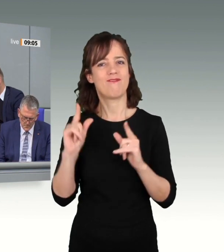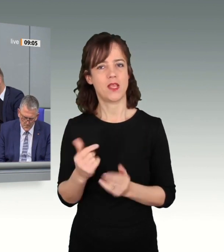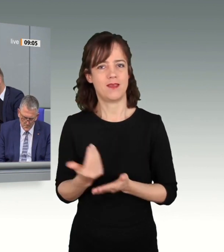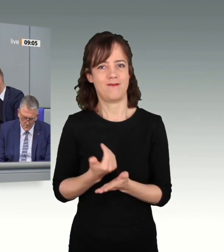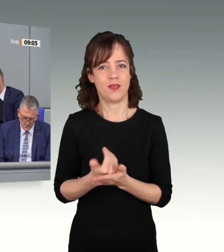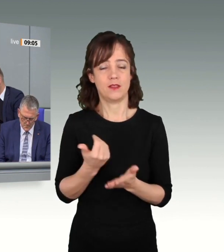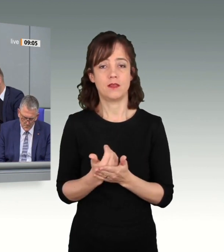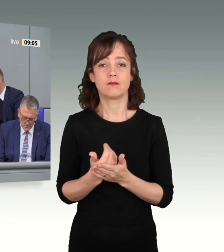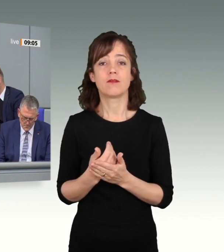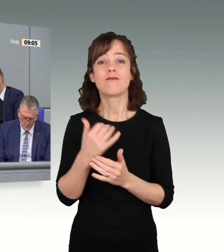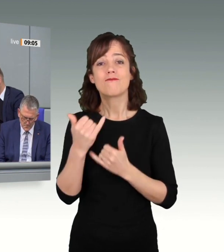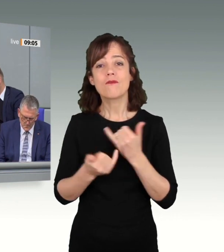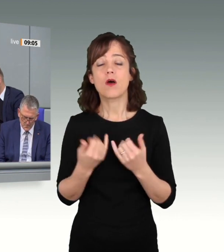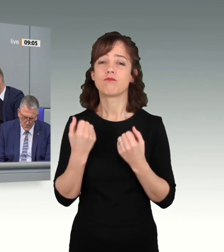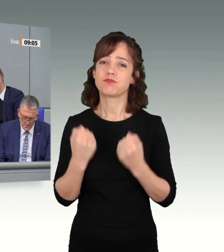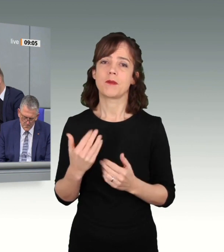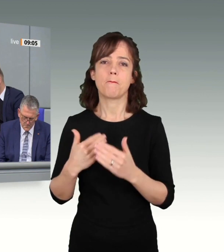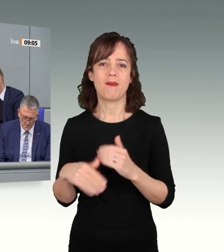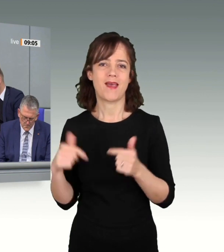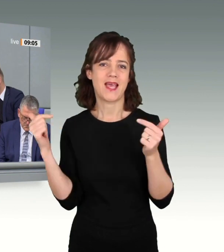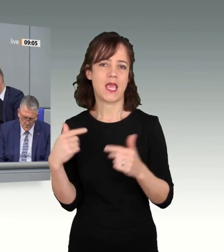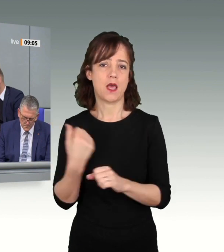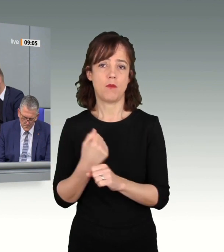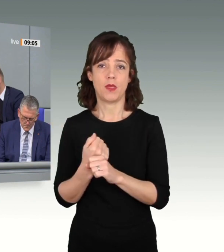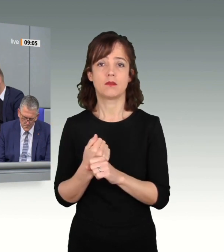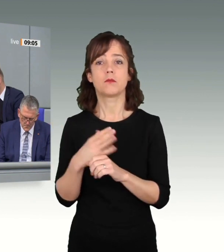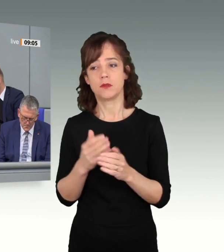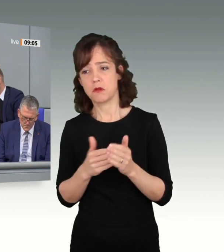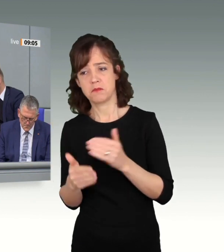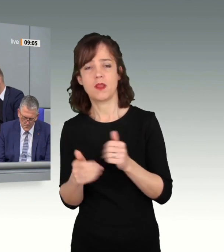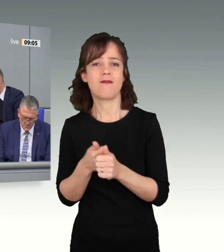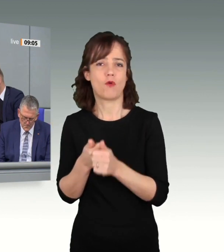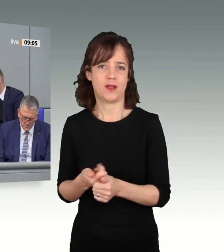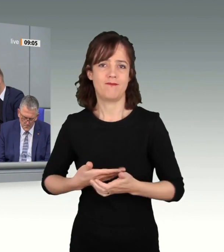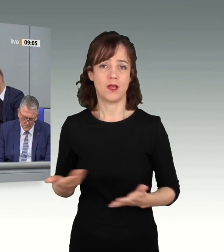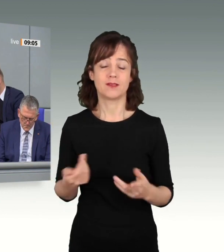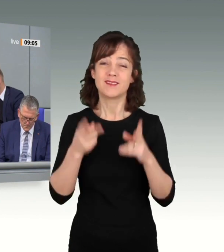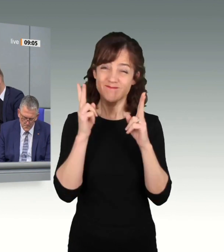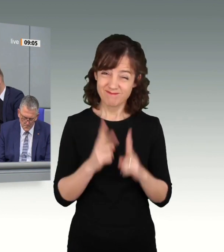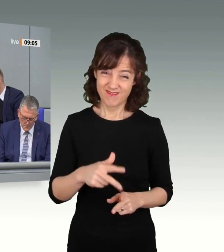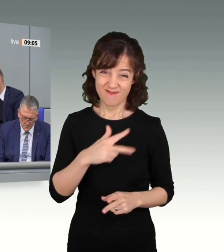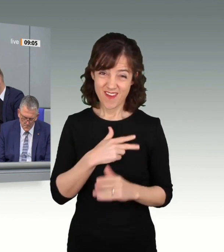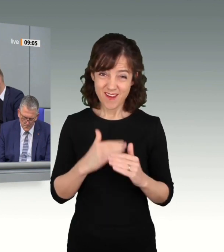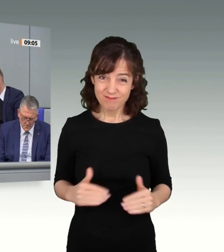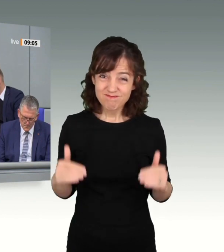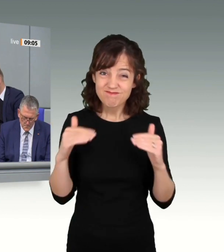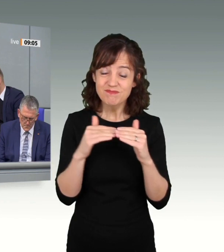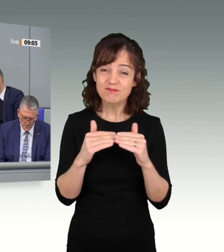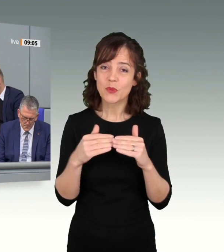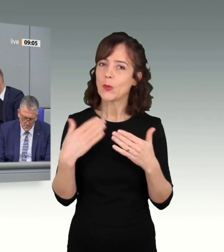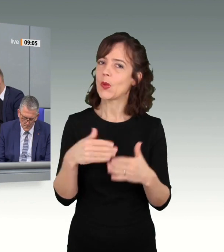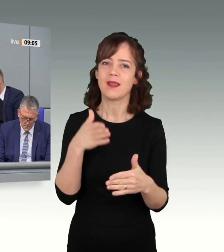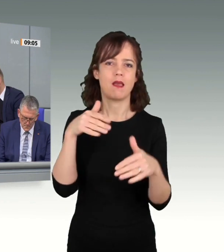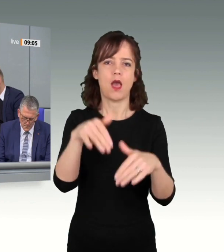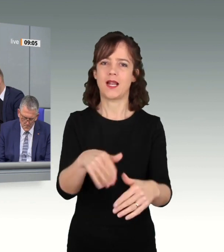mehrheitlich die Kehrarbeit mit allen Folgen. Der Weg zur echten Gleichstellung ist noch weit. Annemarie Renger